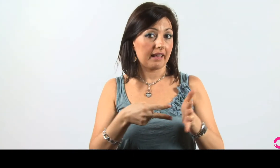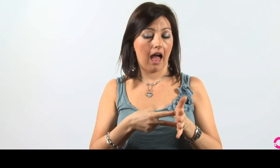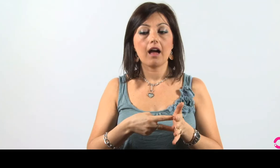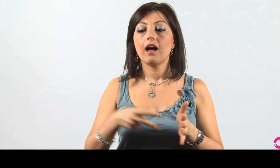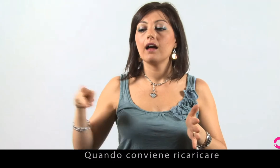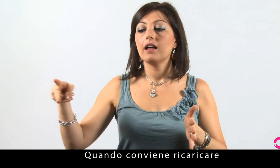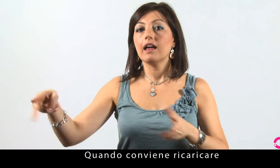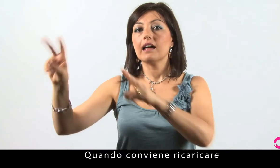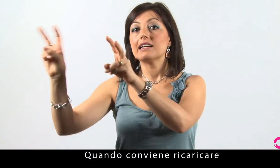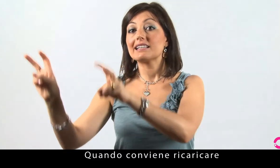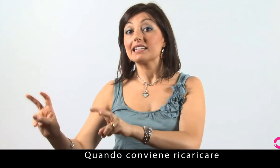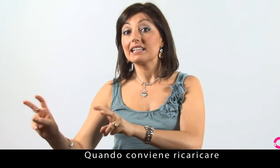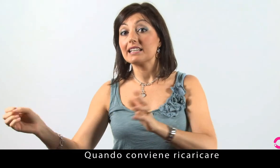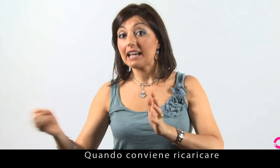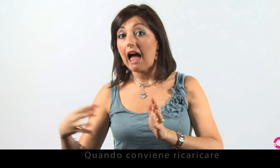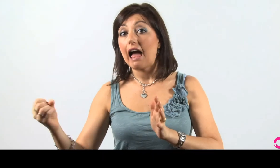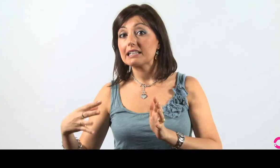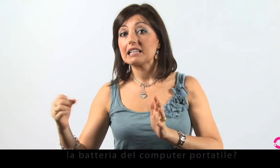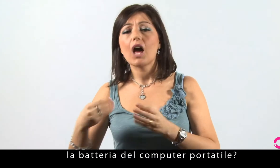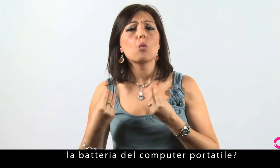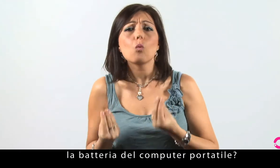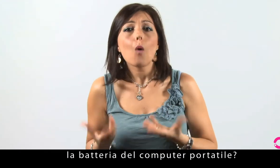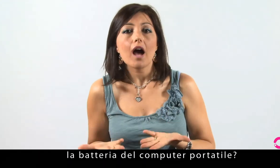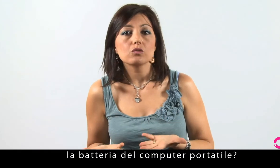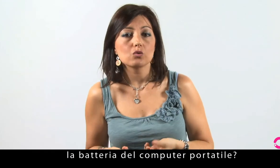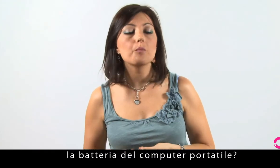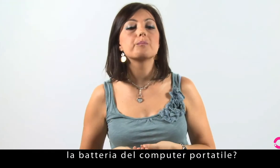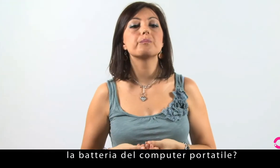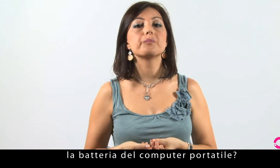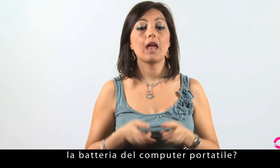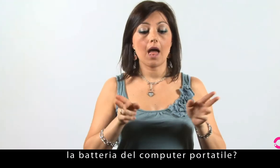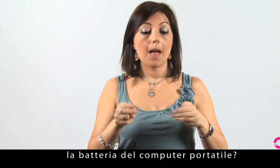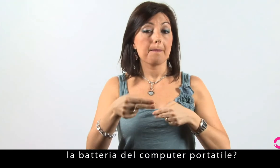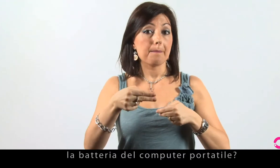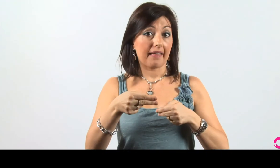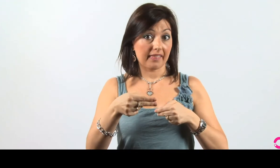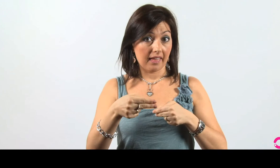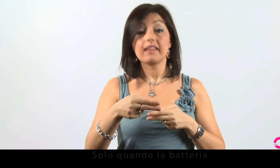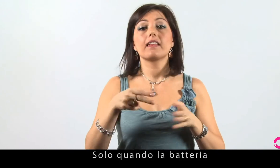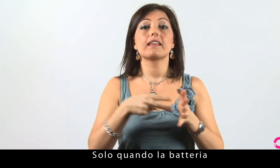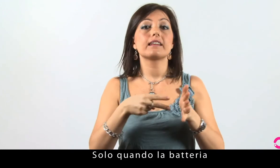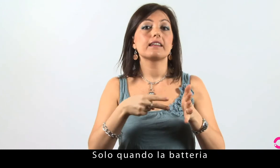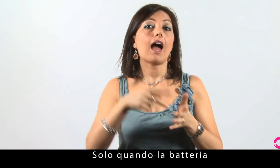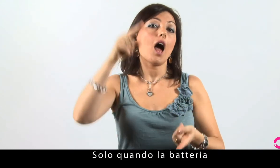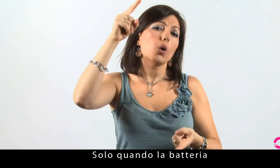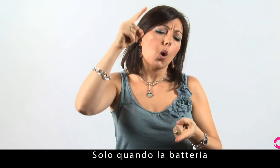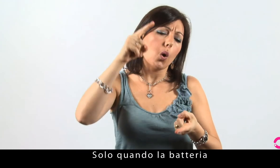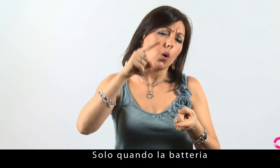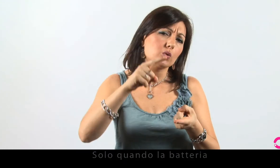Quando conviene ricaricare la batteria del computer portatile? Solo quando la batteria è